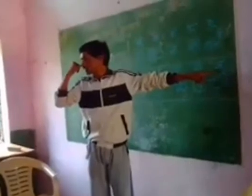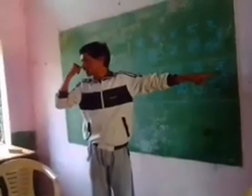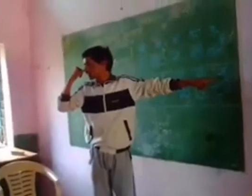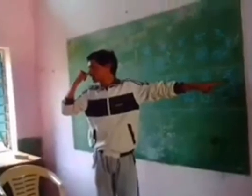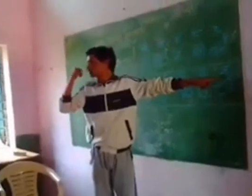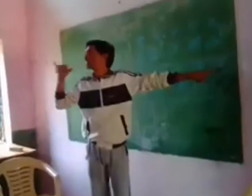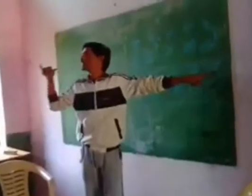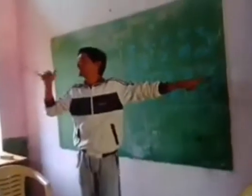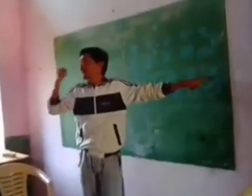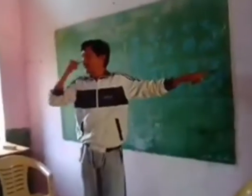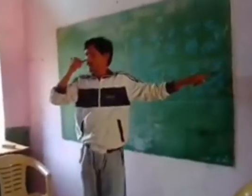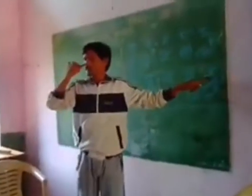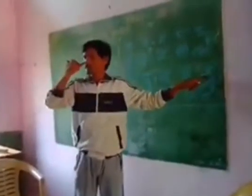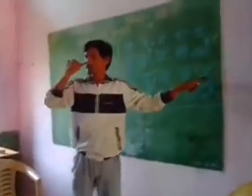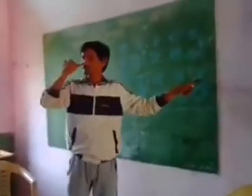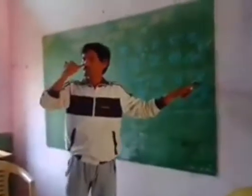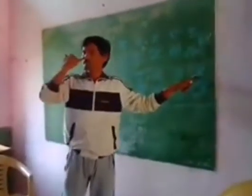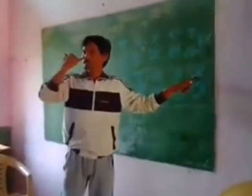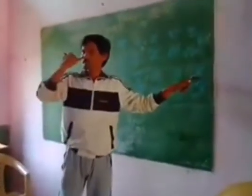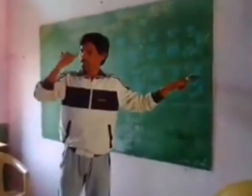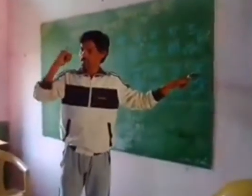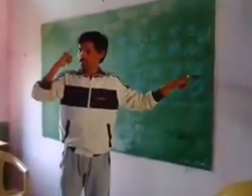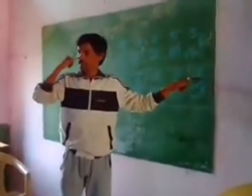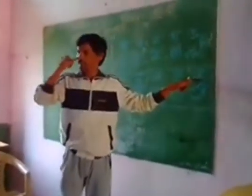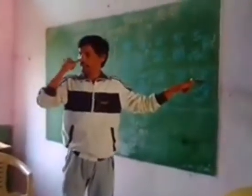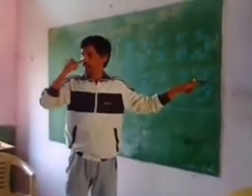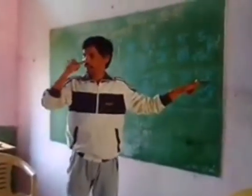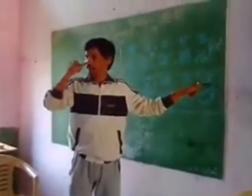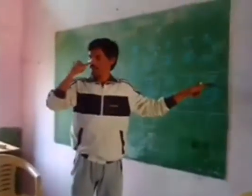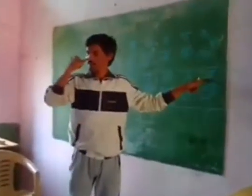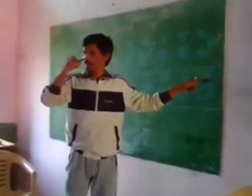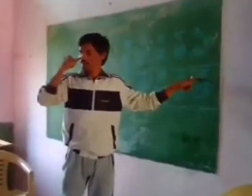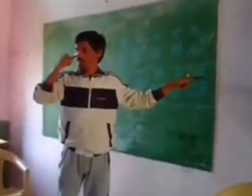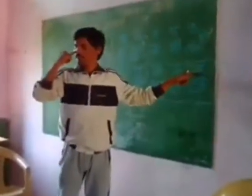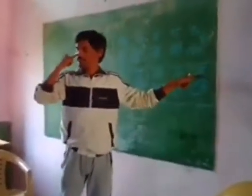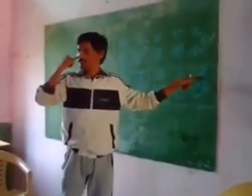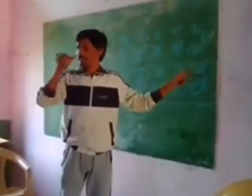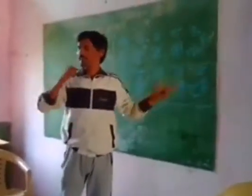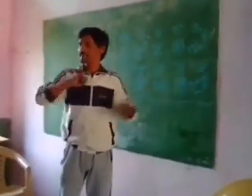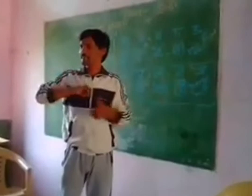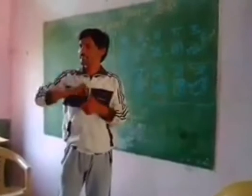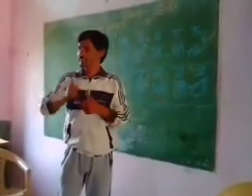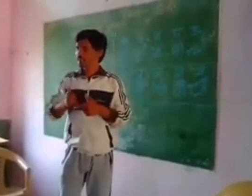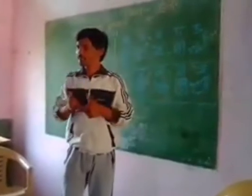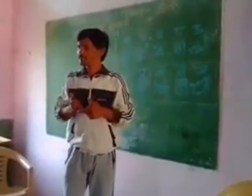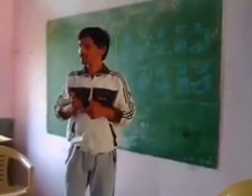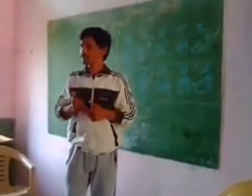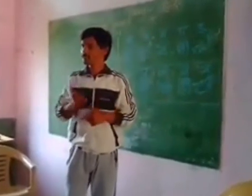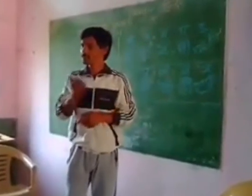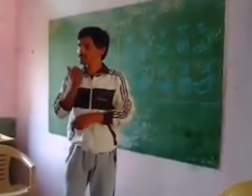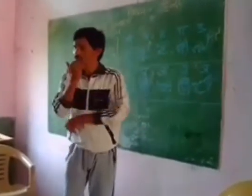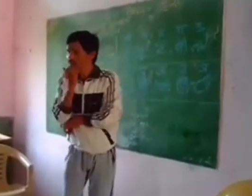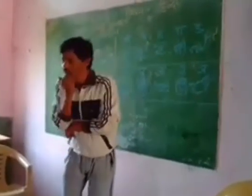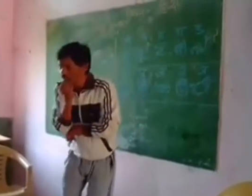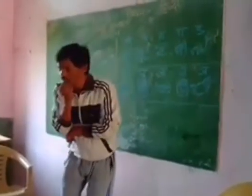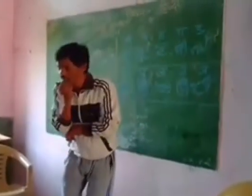यां यां यां यां यांशे यां